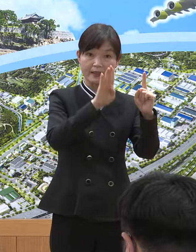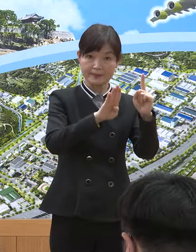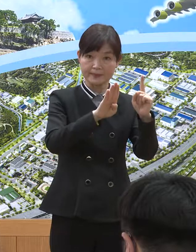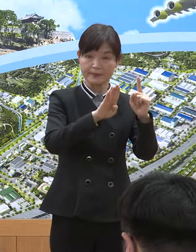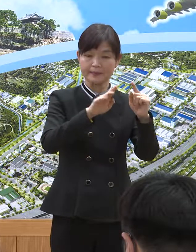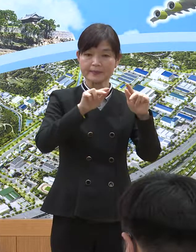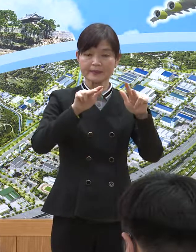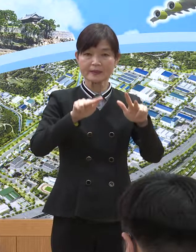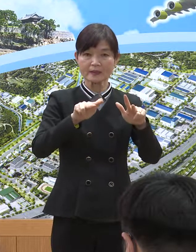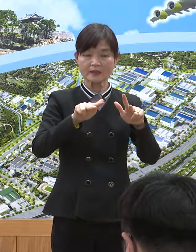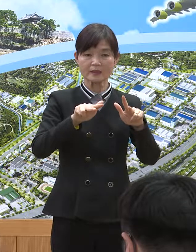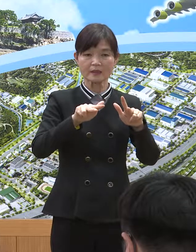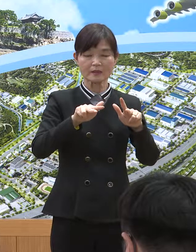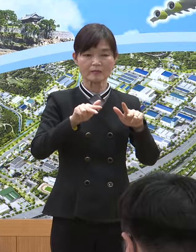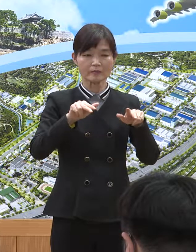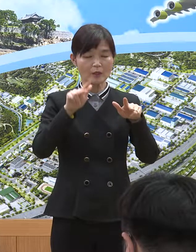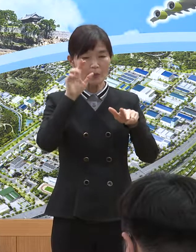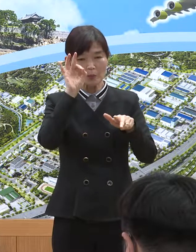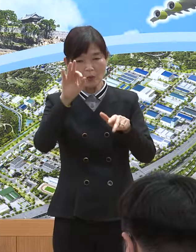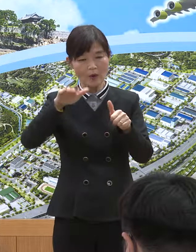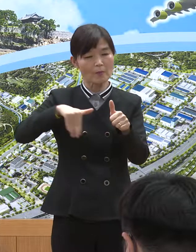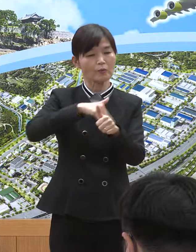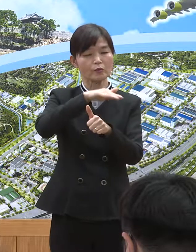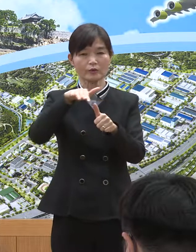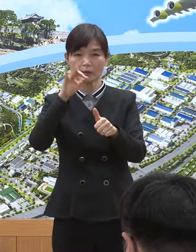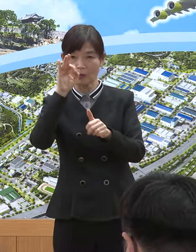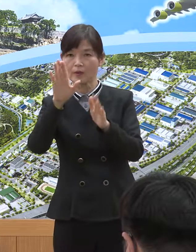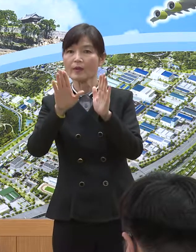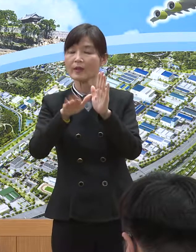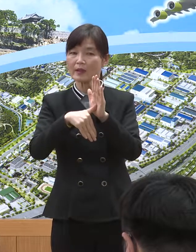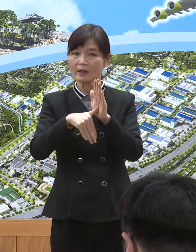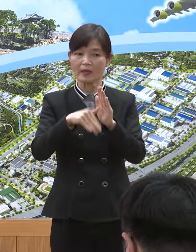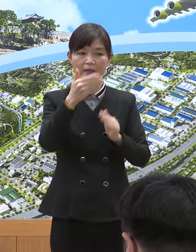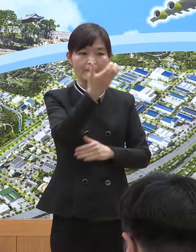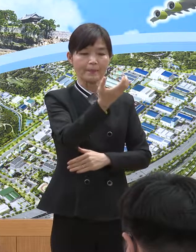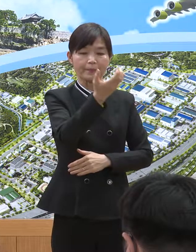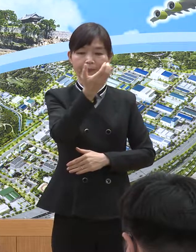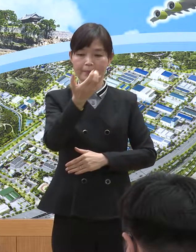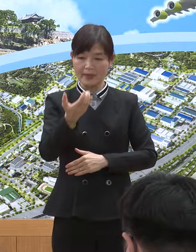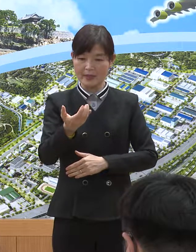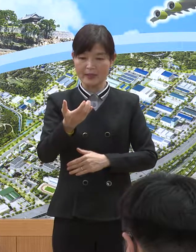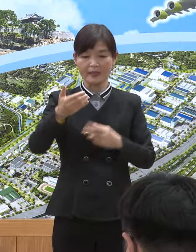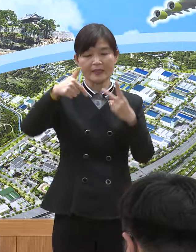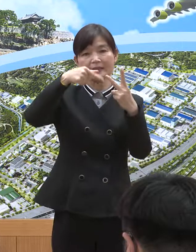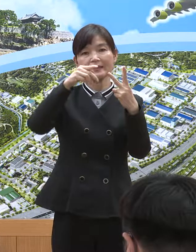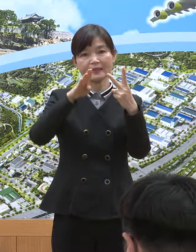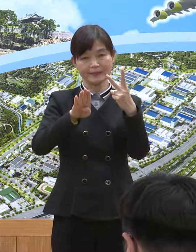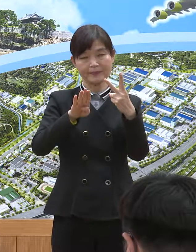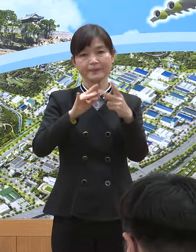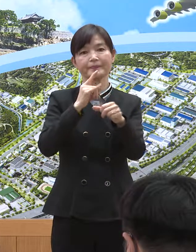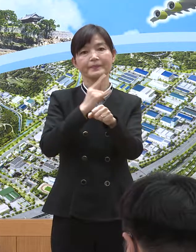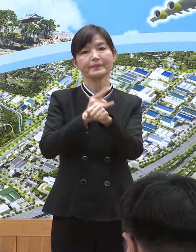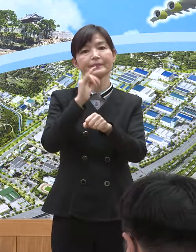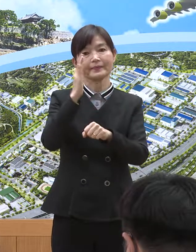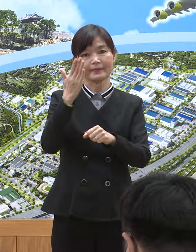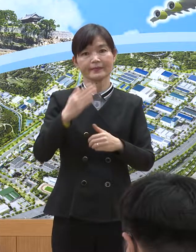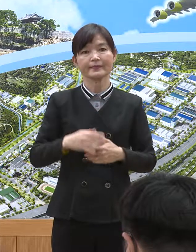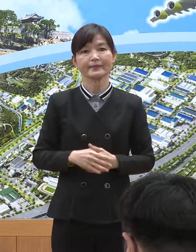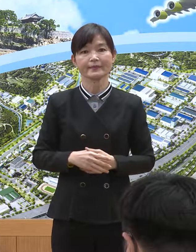임상특성과 유행사항 변화 등에 따라 2급 감염병으로 조정되었습니다.